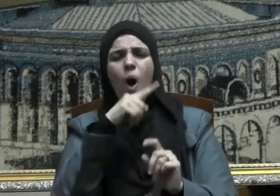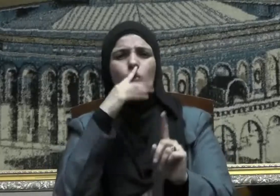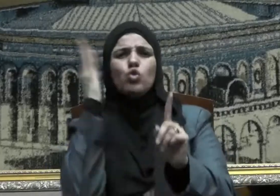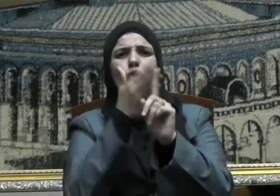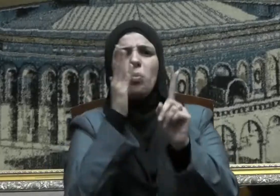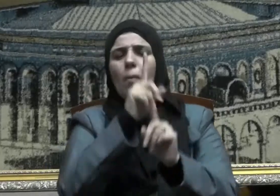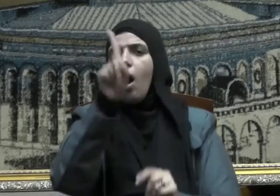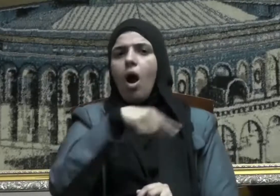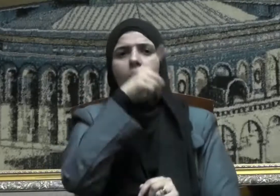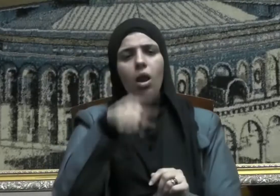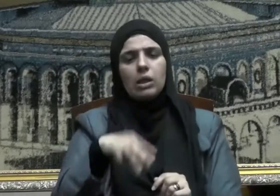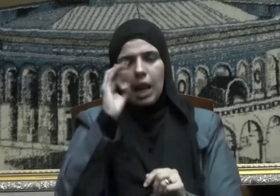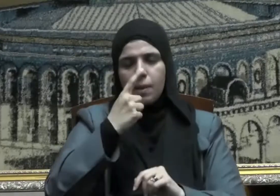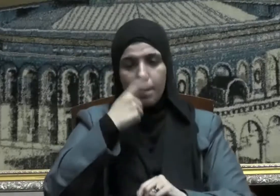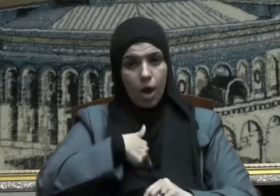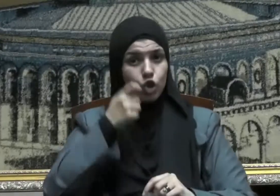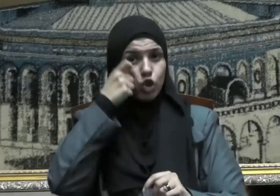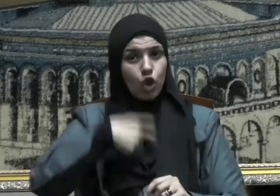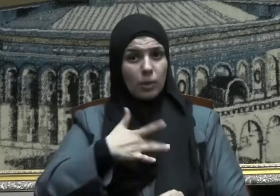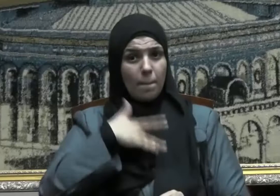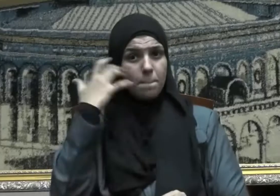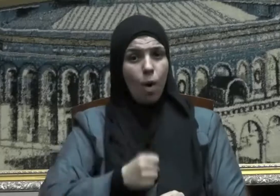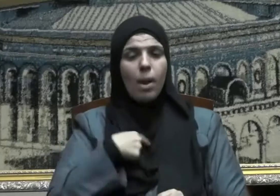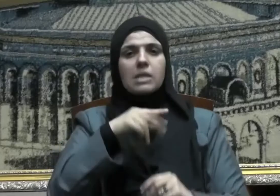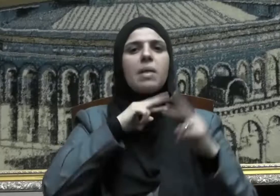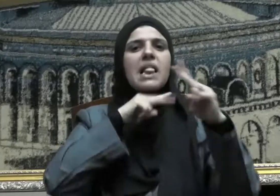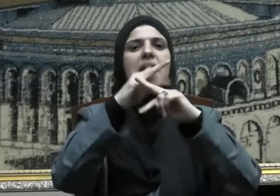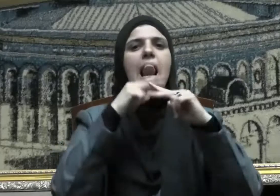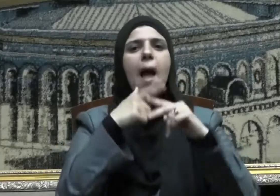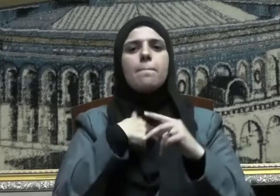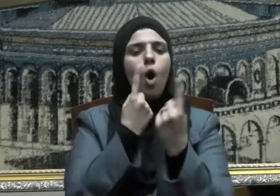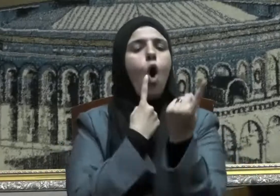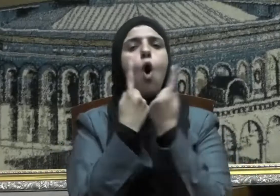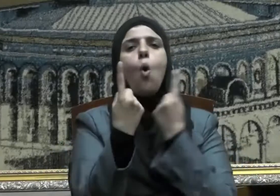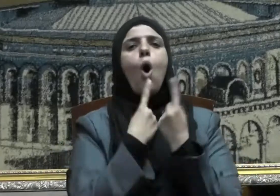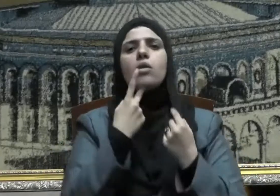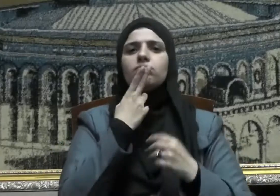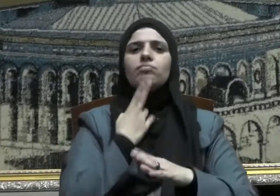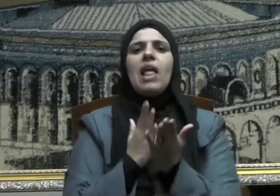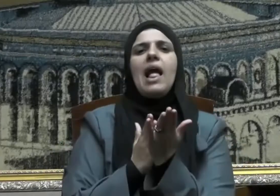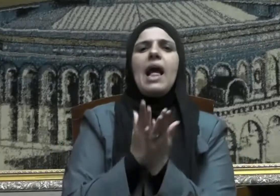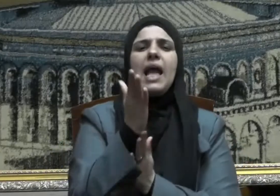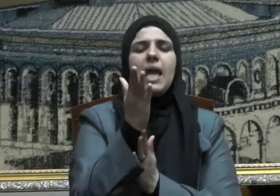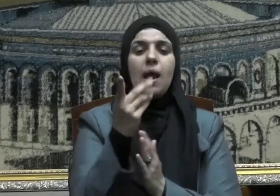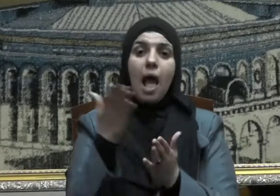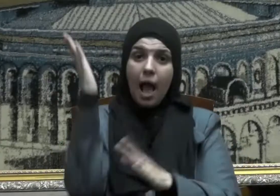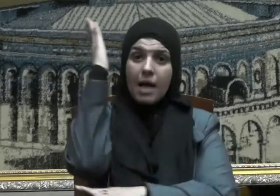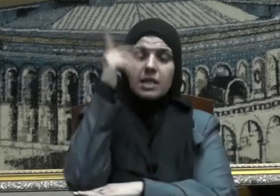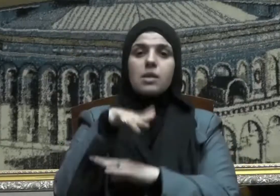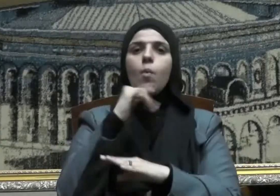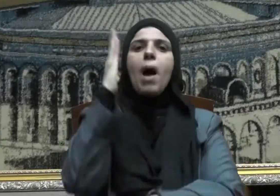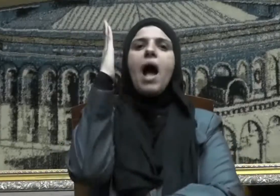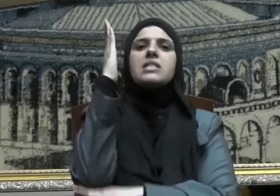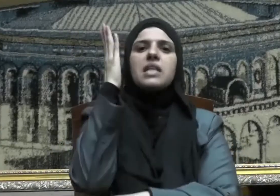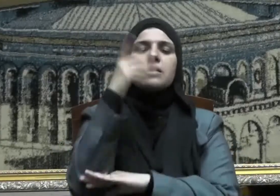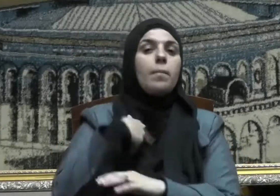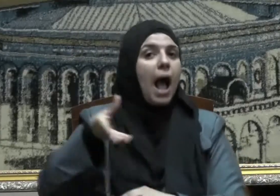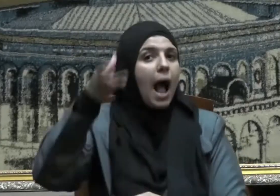ولا البذيء فينبغي أن يكون الحوار بالحسنى قائم على أسس